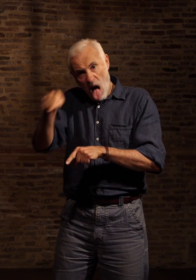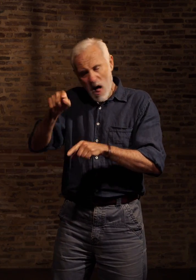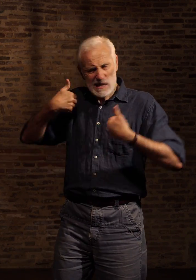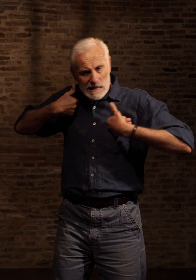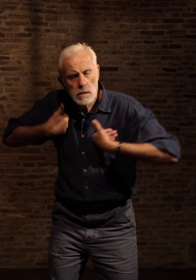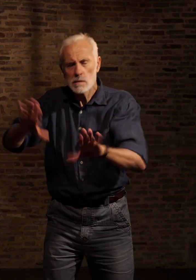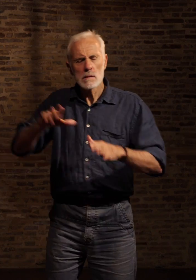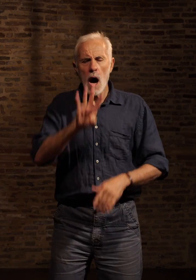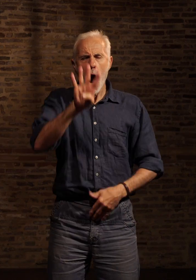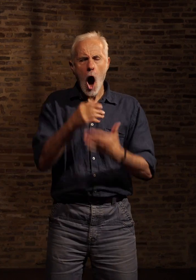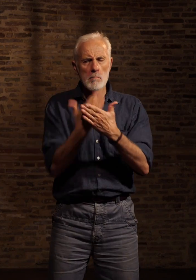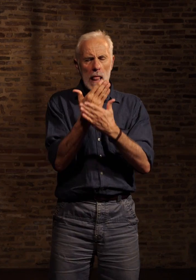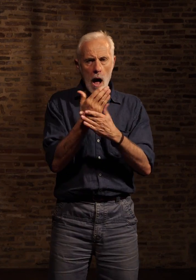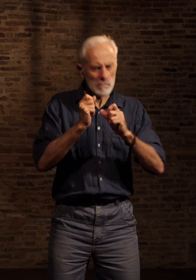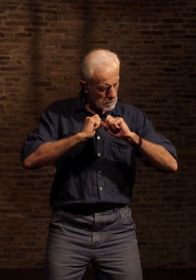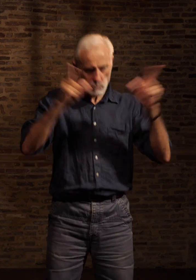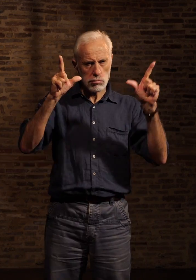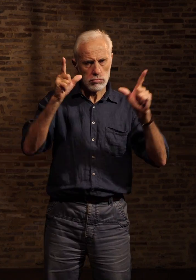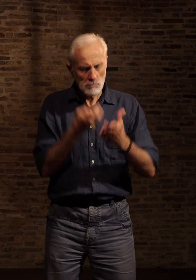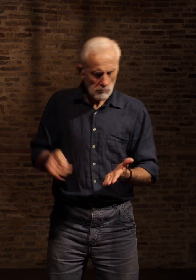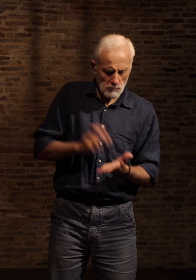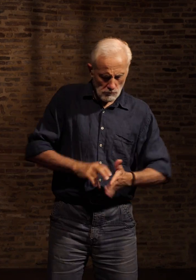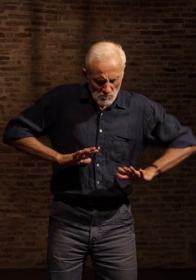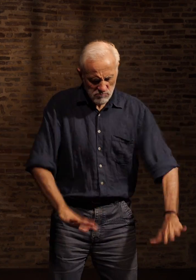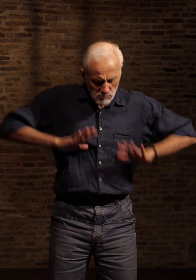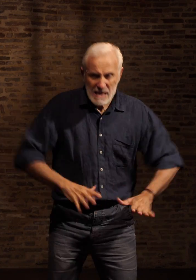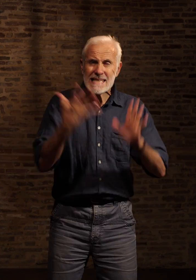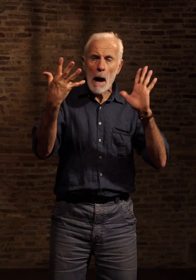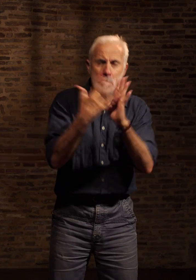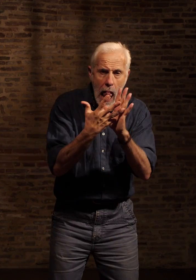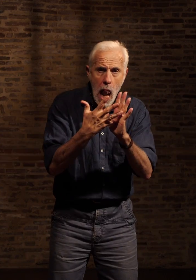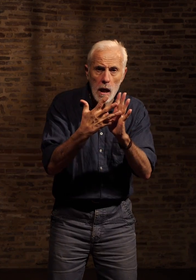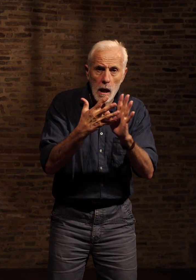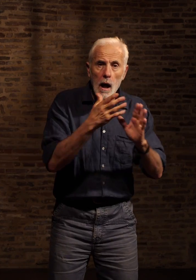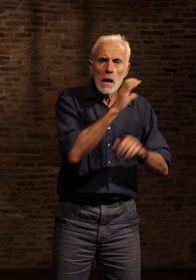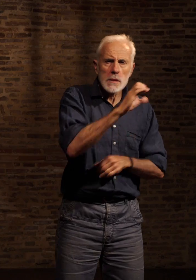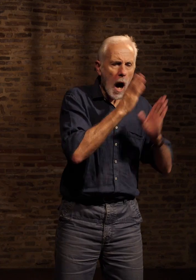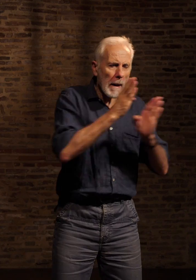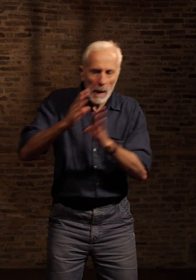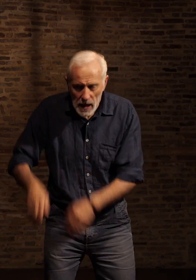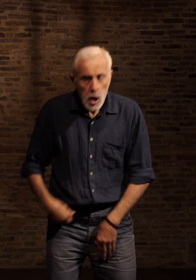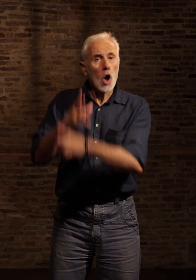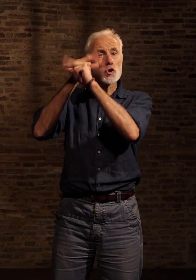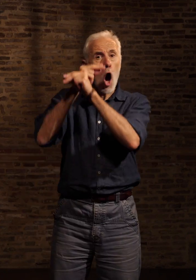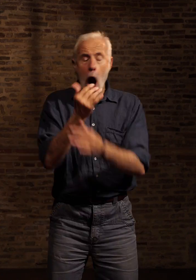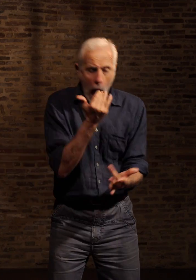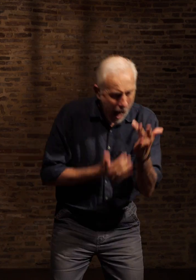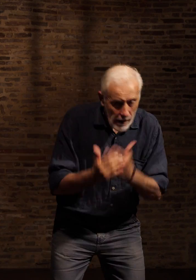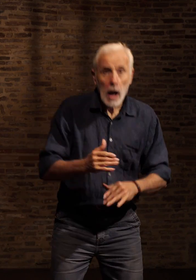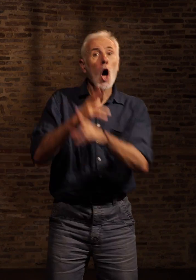4h du matin Sonnerie, 5000 pompes par série de sang Sonnerie, réfectoire Sonnerie,